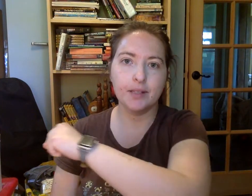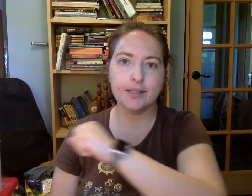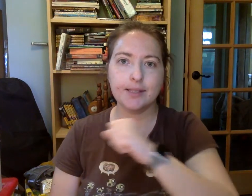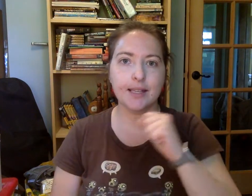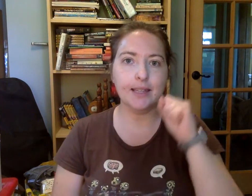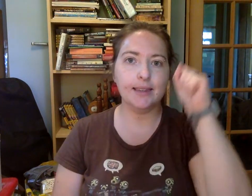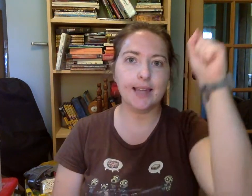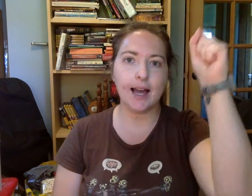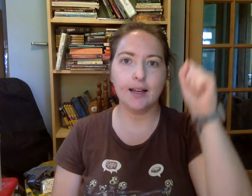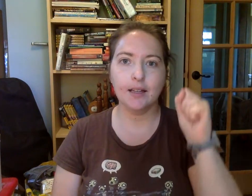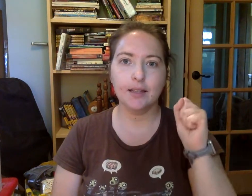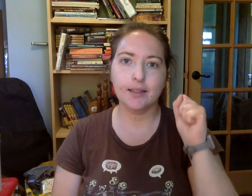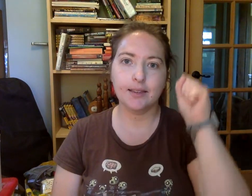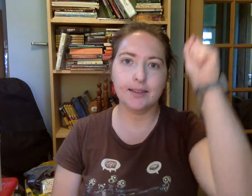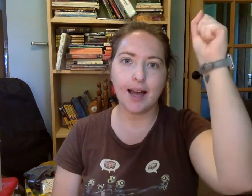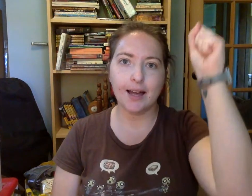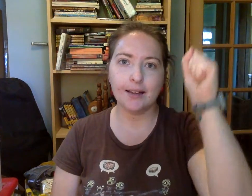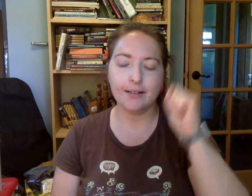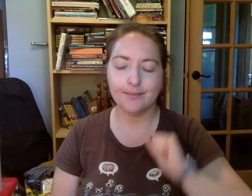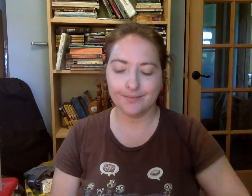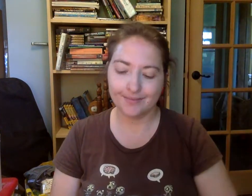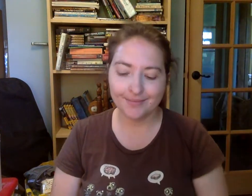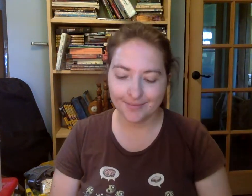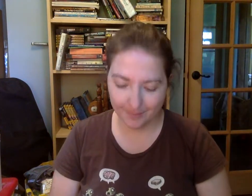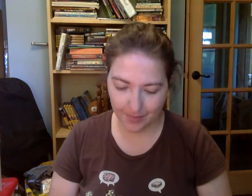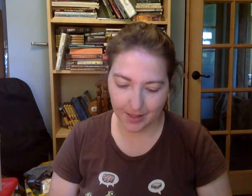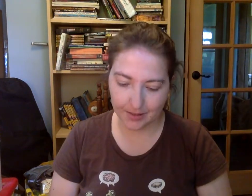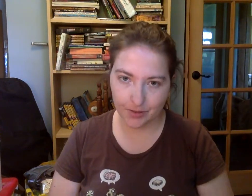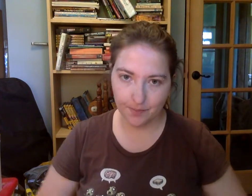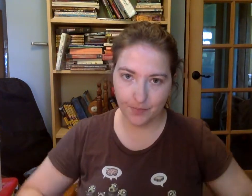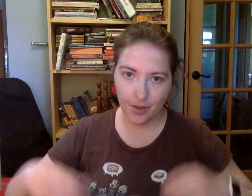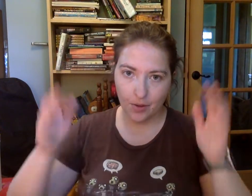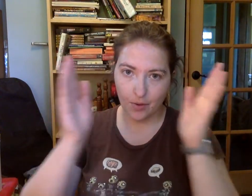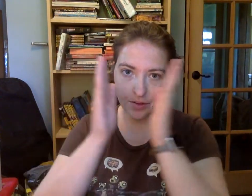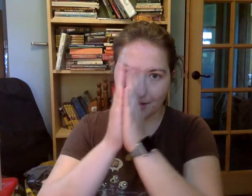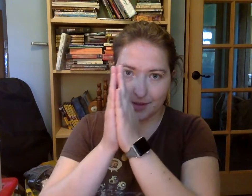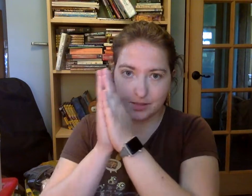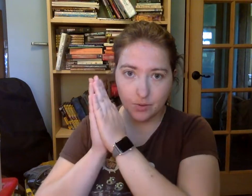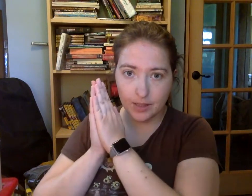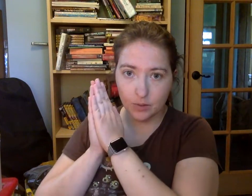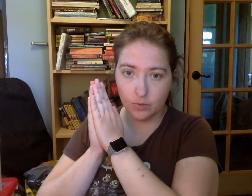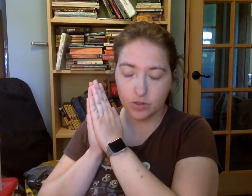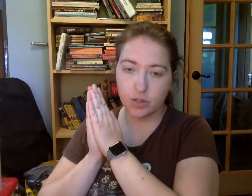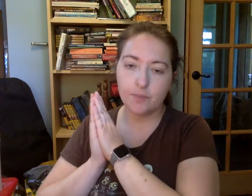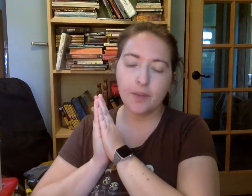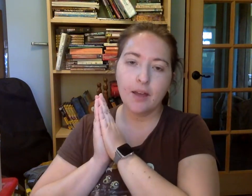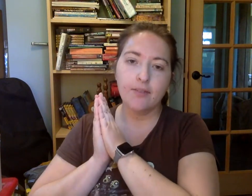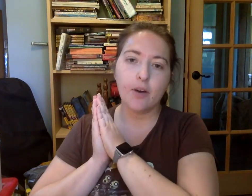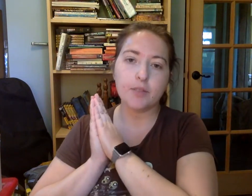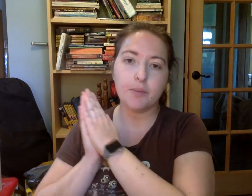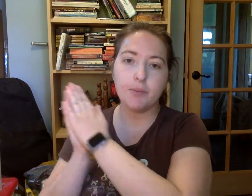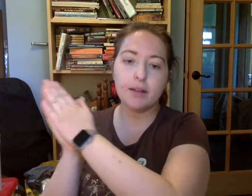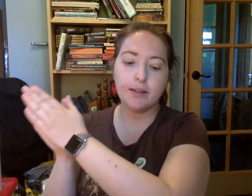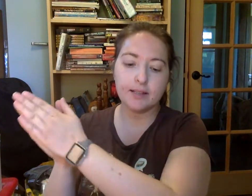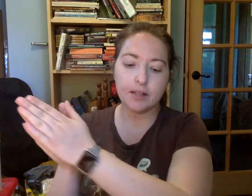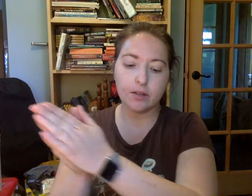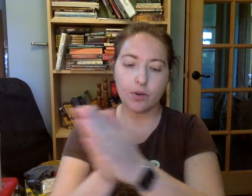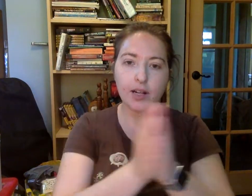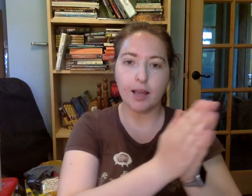Cita. Ta. Bien hecho. Otra vez con el cuchillo. Vamos a primer decir toda la